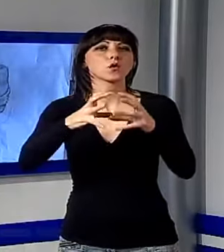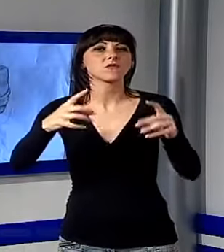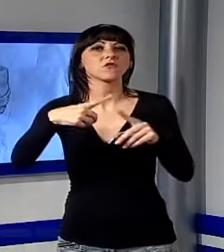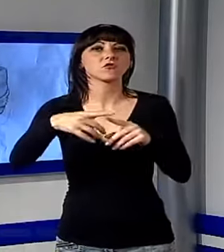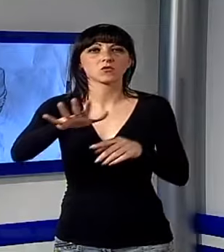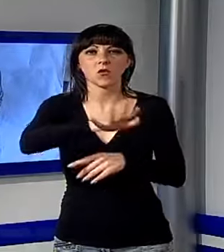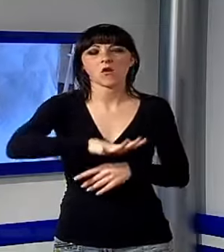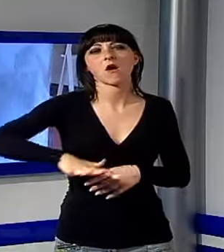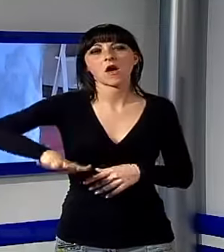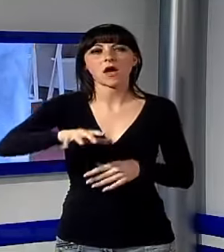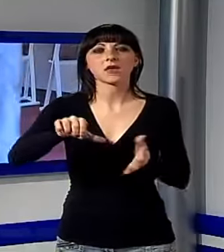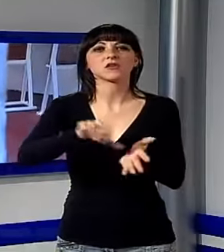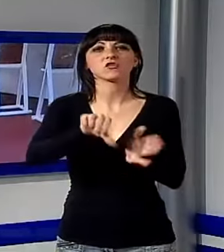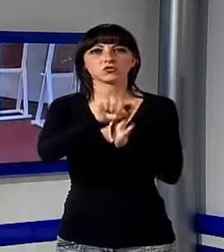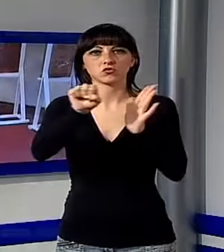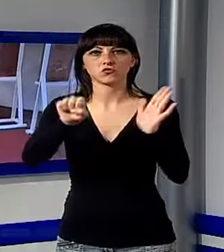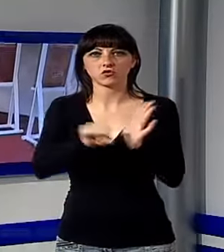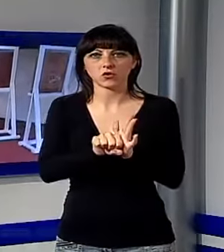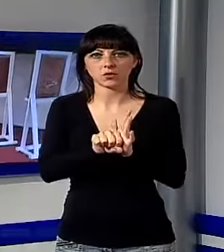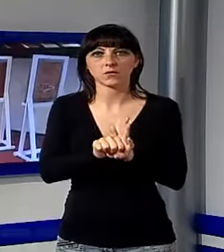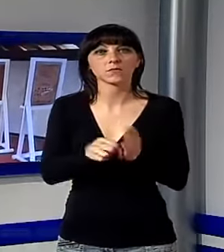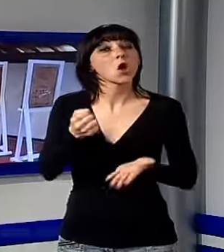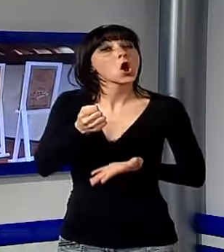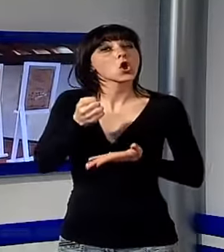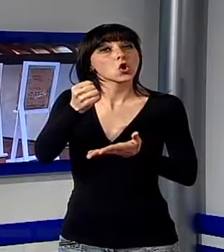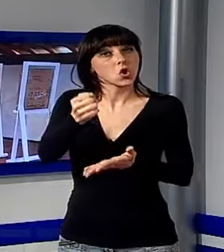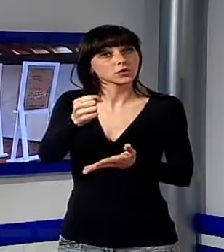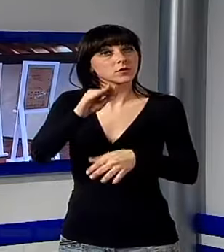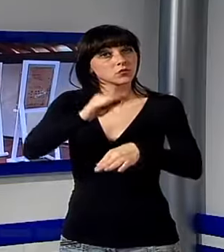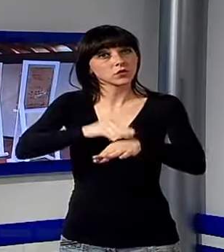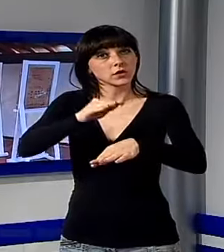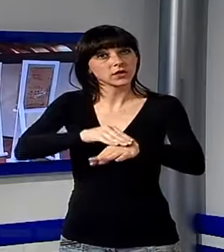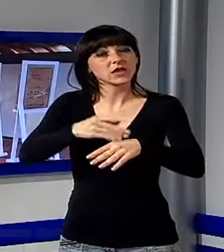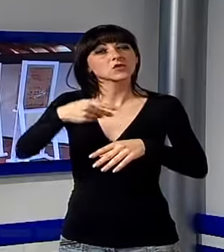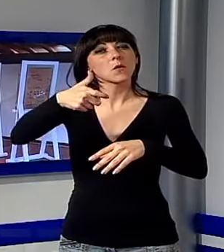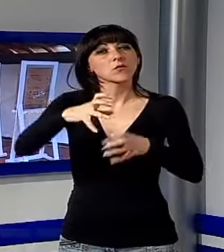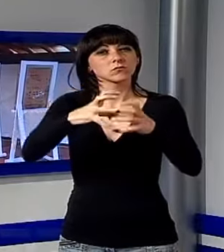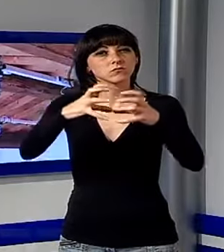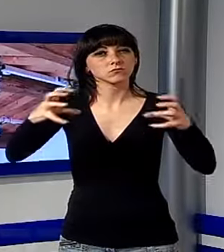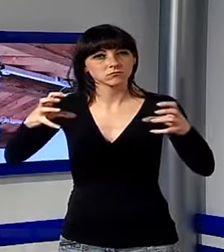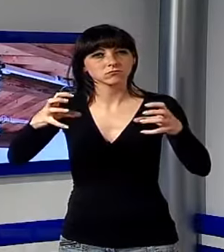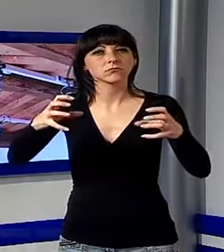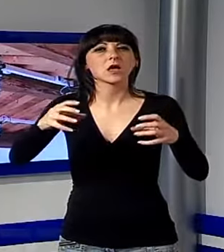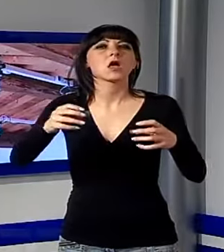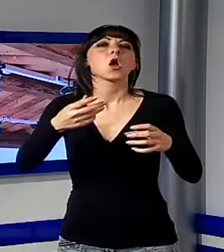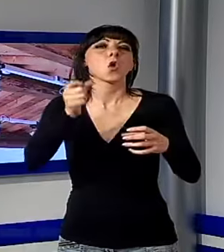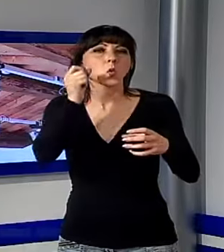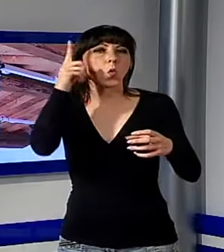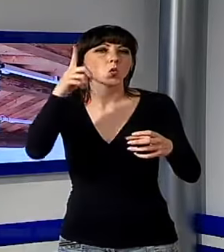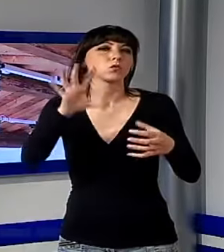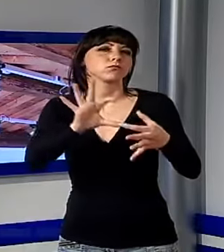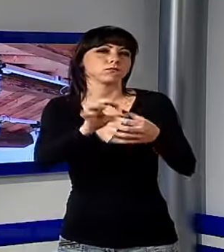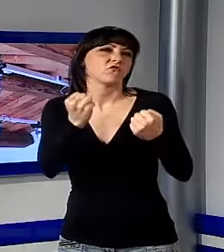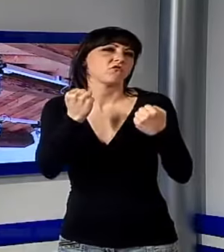questo bell'angolo del centro storico. Il contributo era stato richiesto perché l'edificio, bene culturale di valore storico